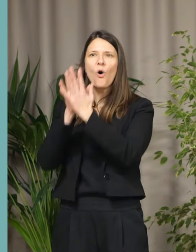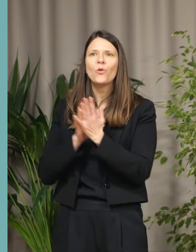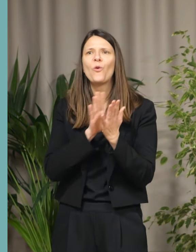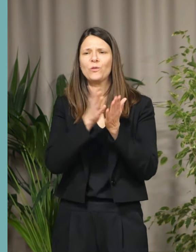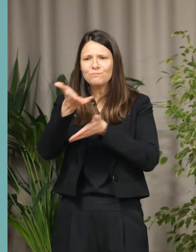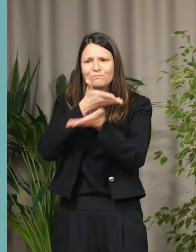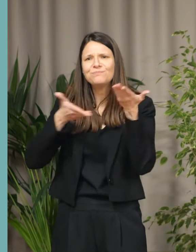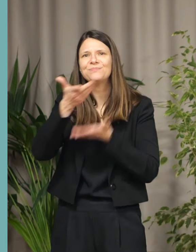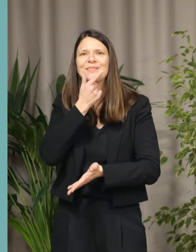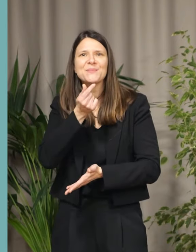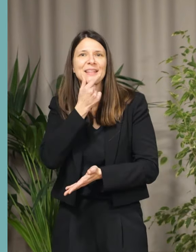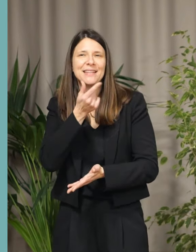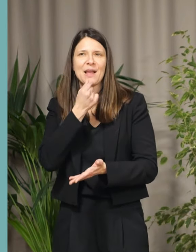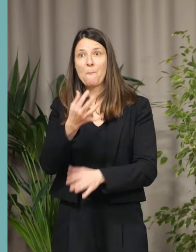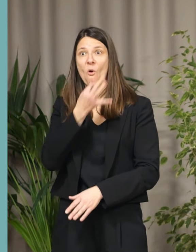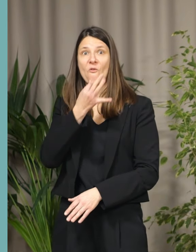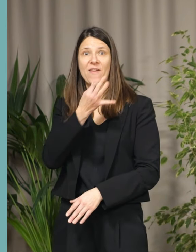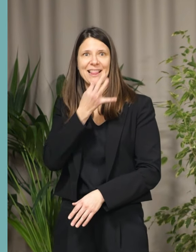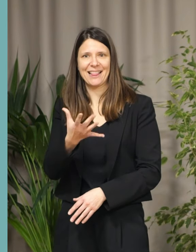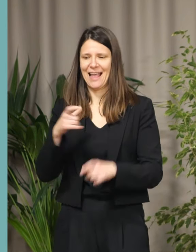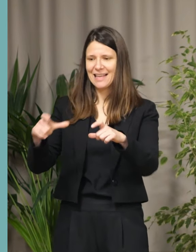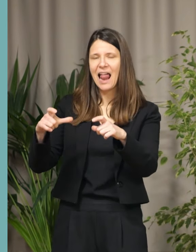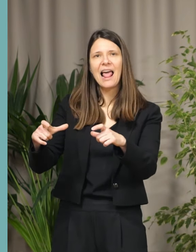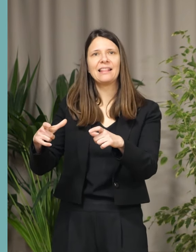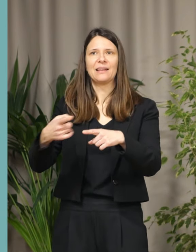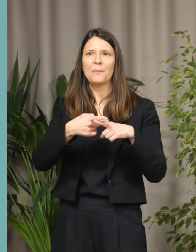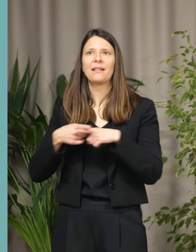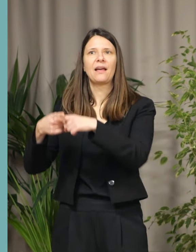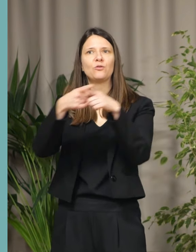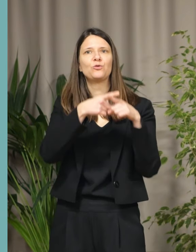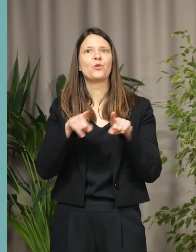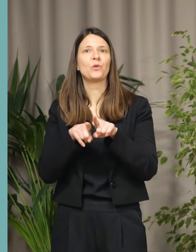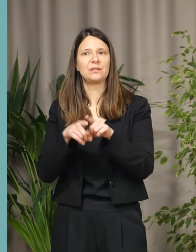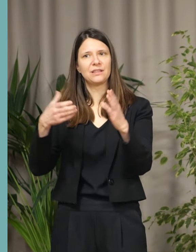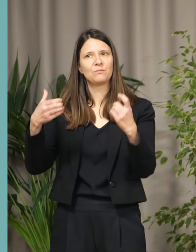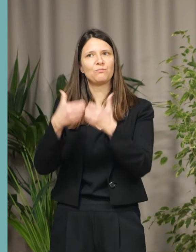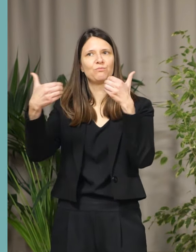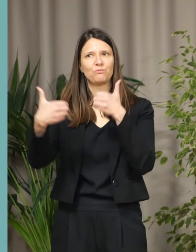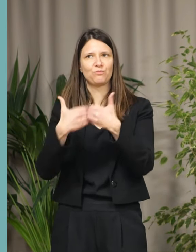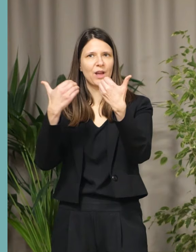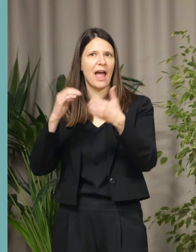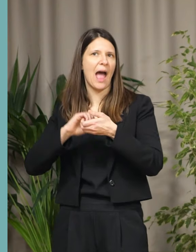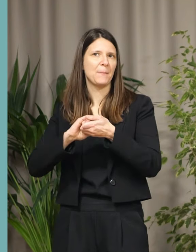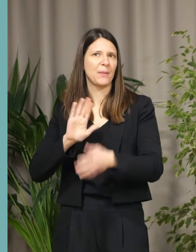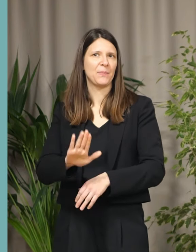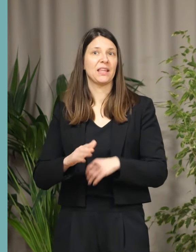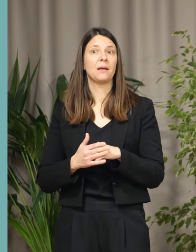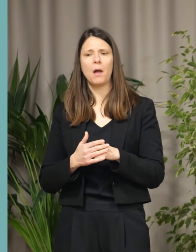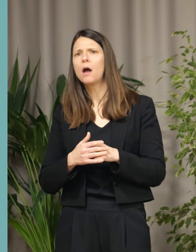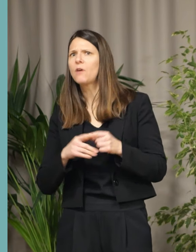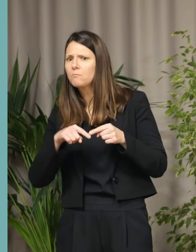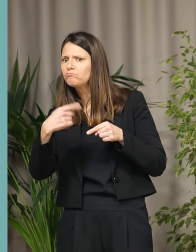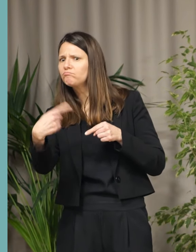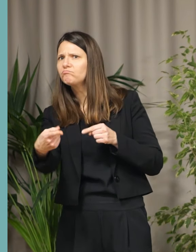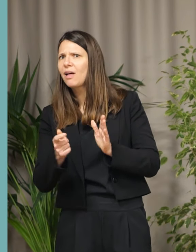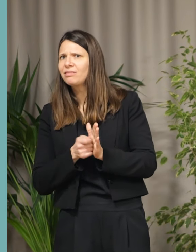convivialité. On va partager la galette et le verre de l'amitié. Par contre, il y aura quand même d'autres moments festifs. Je vous